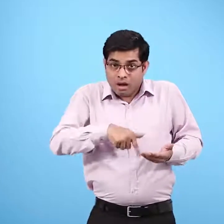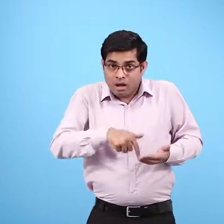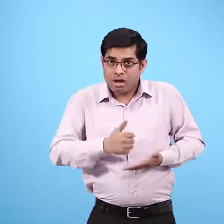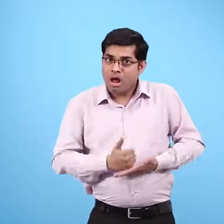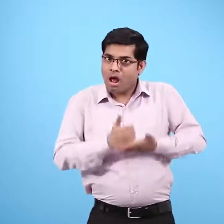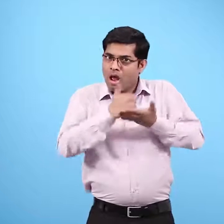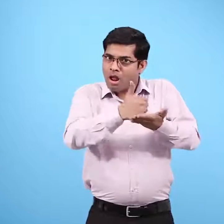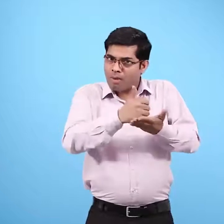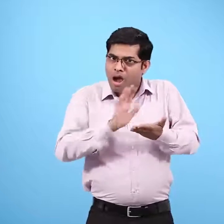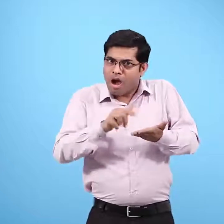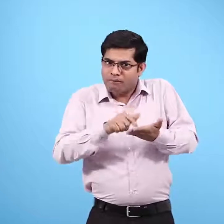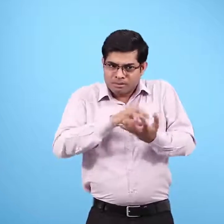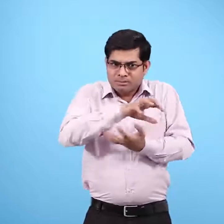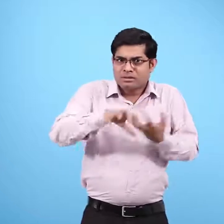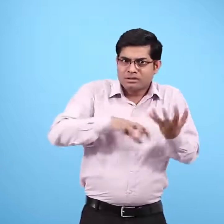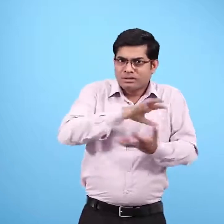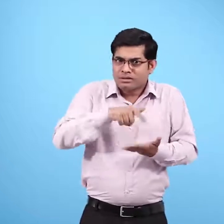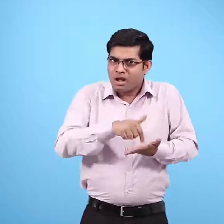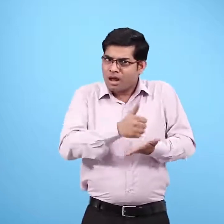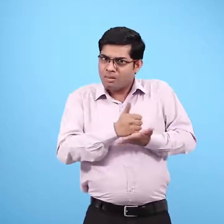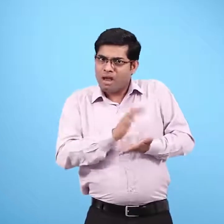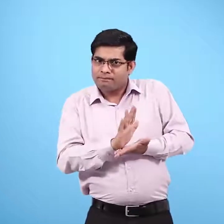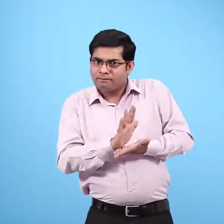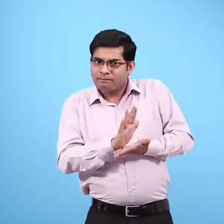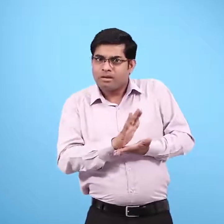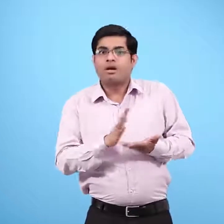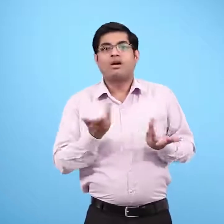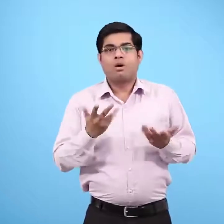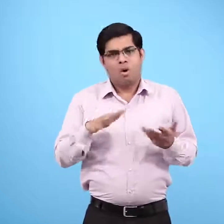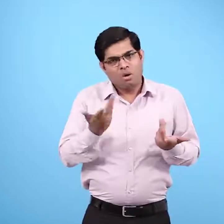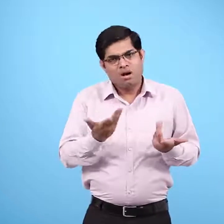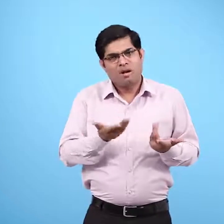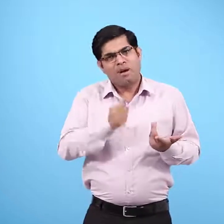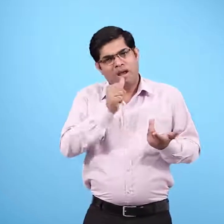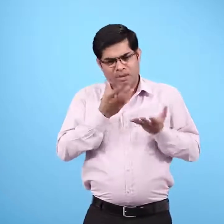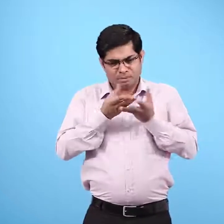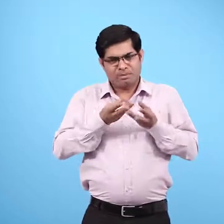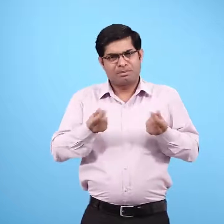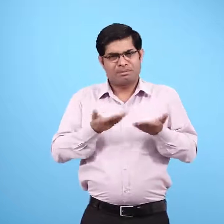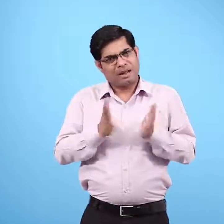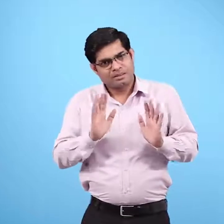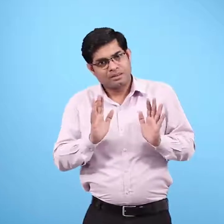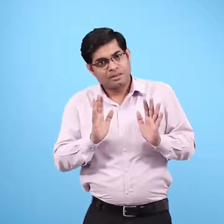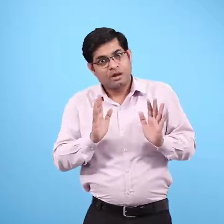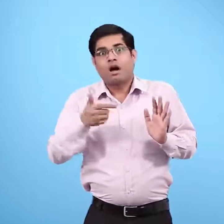क्या भी पाचन में मदद करते हैं? या केवल भोजन को तरल बनाने के लिए ही होते हैं?